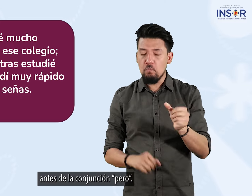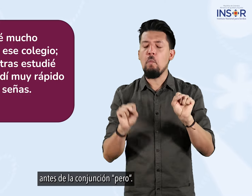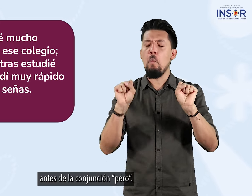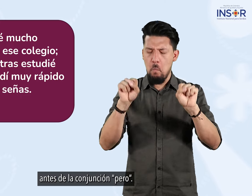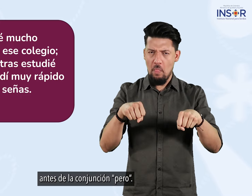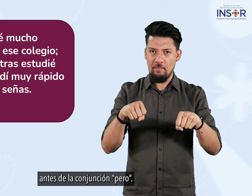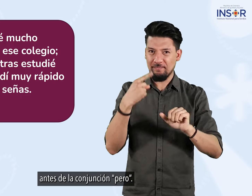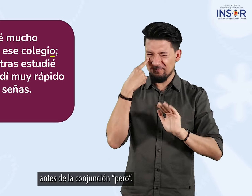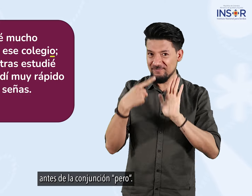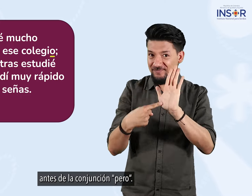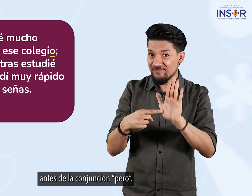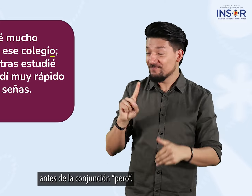conjunción pero